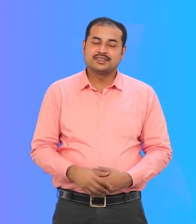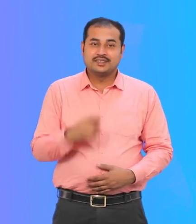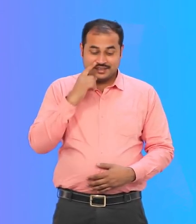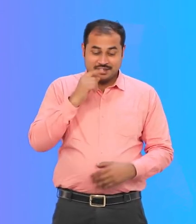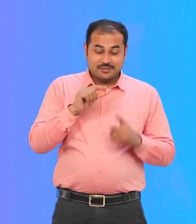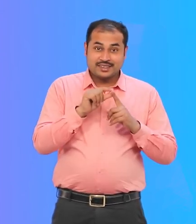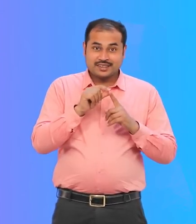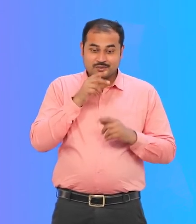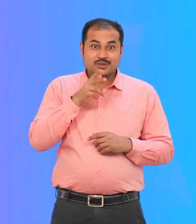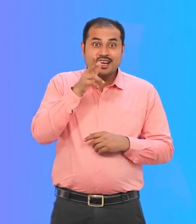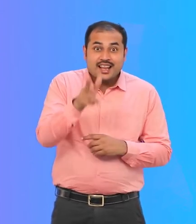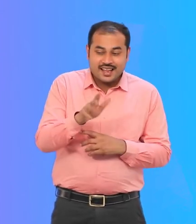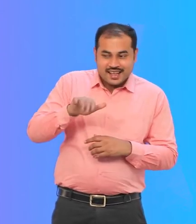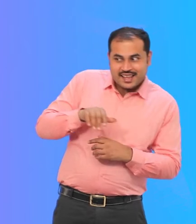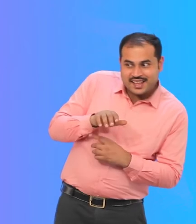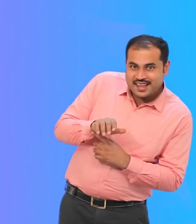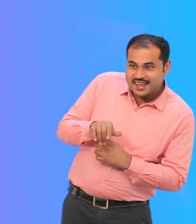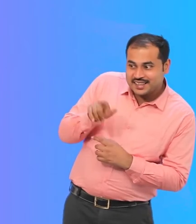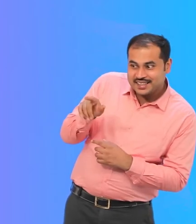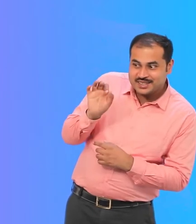प्रिया कहती है स्मान्ट बोई रोहन